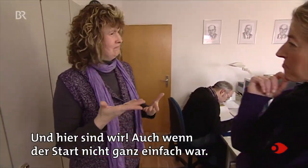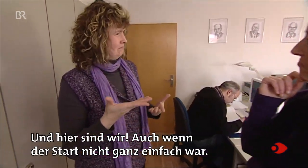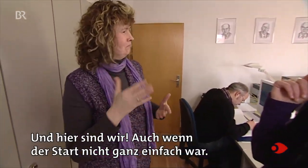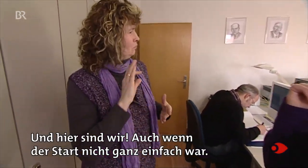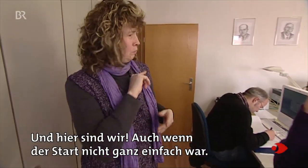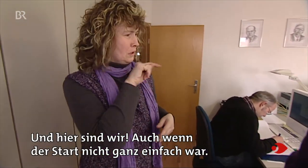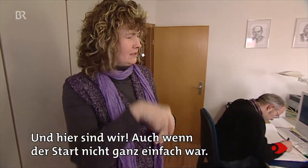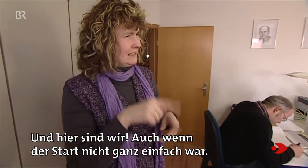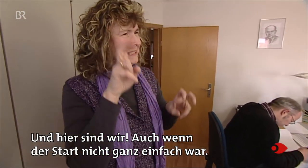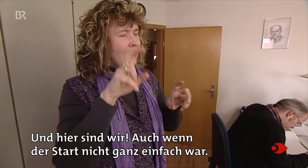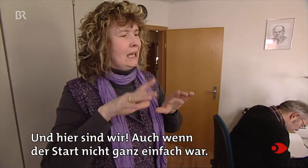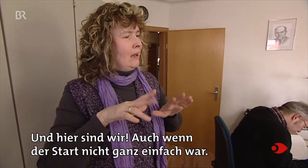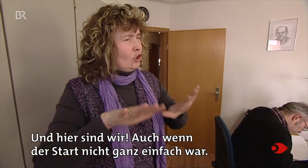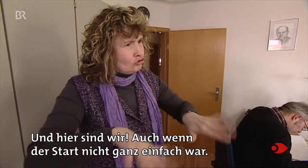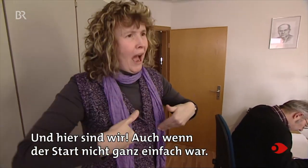wir, auch wenn der Start nicht ganz einfach war.